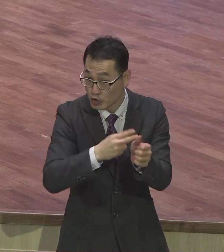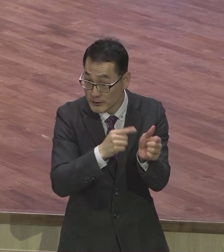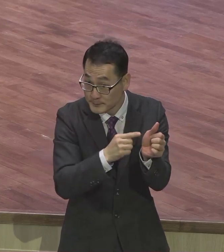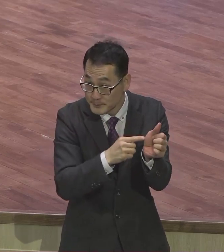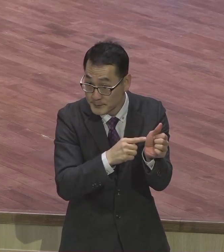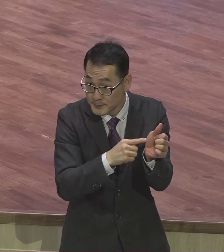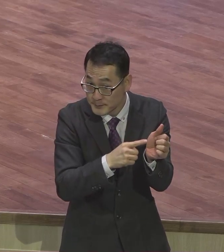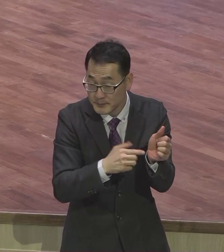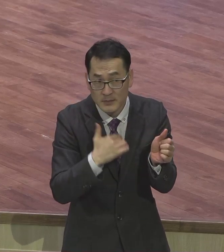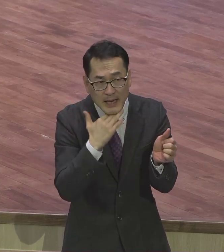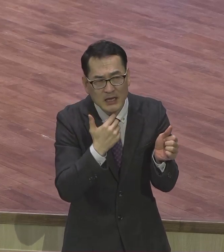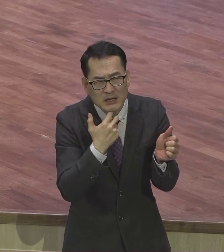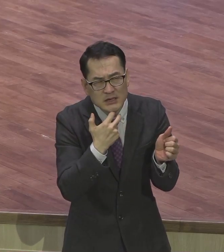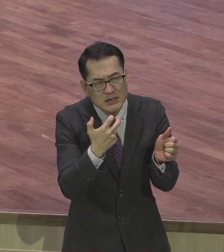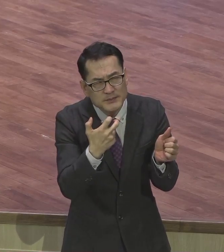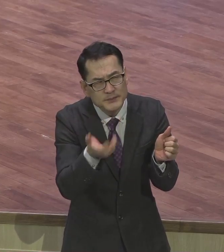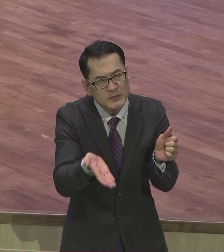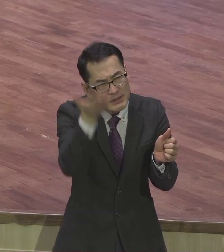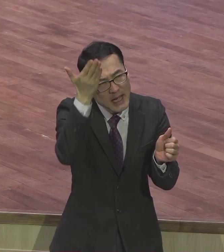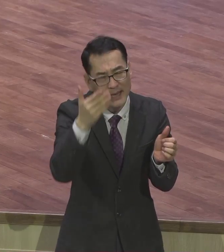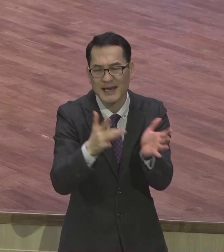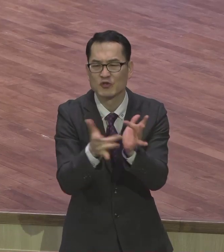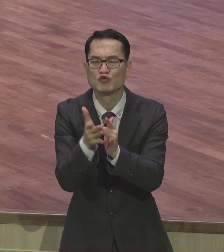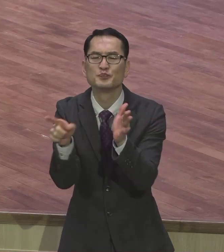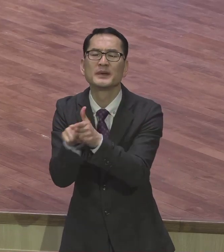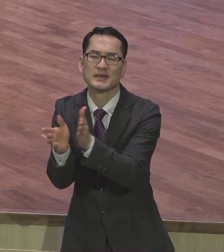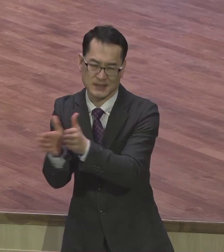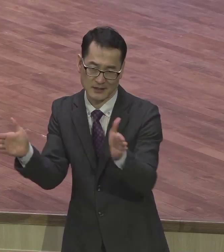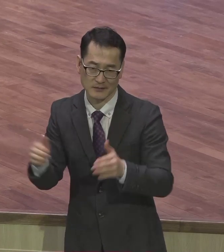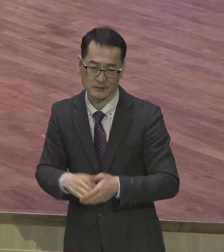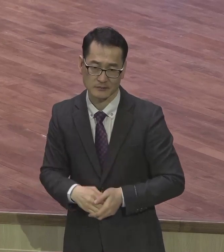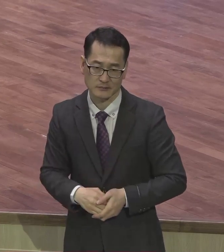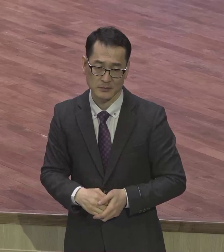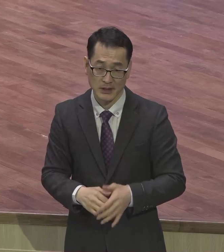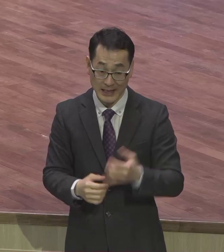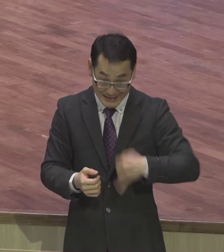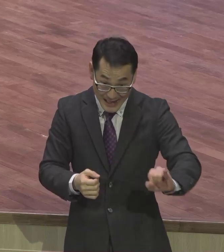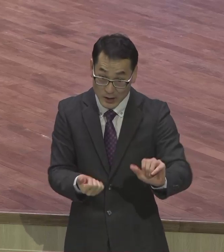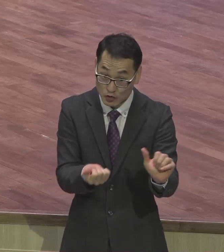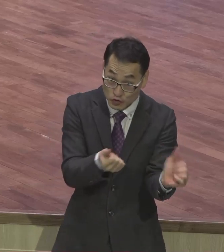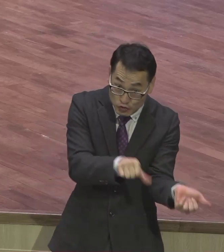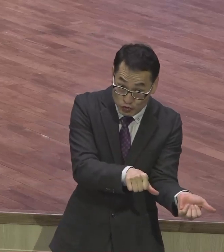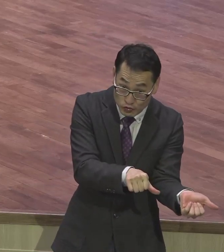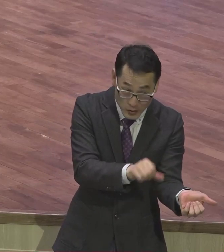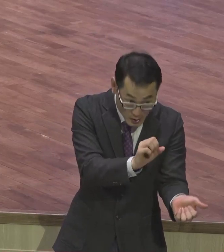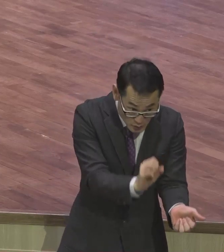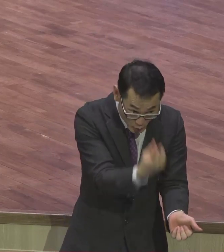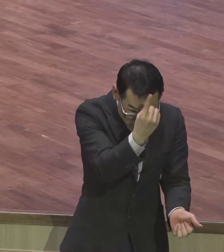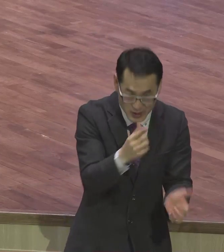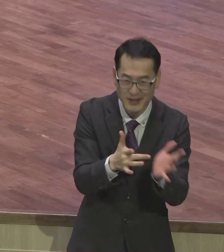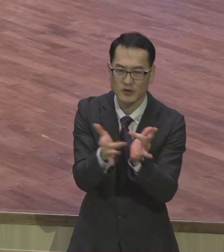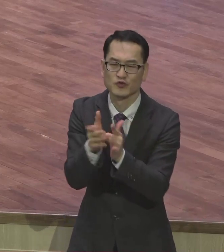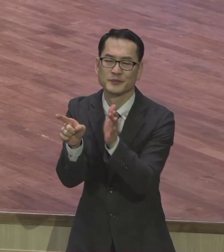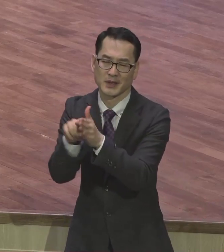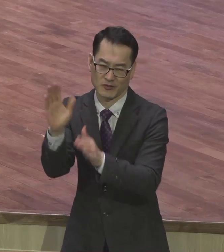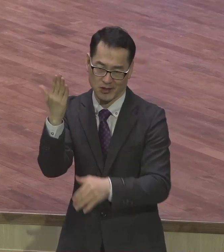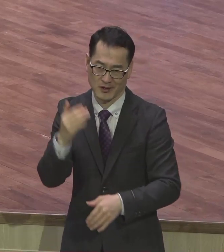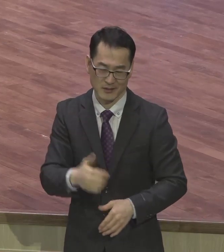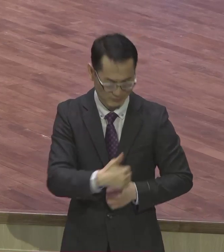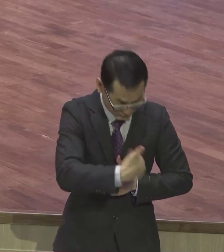70이 넘어서 그 딸이 죽음을 통해서 딸을 통해서 예수를 믿게 됐는데 예수 믿고